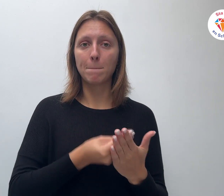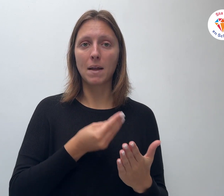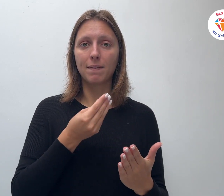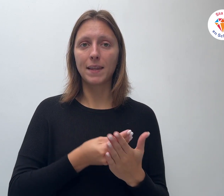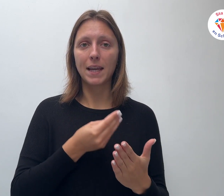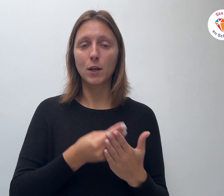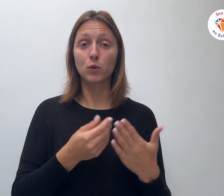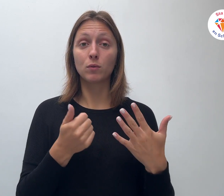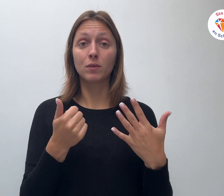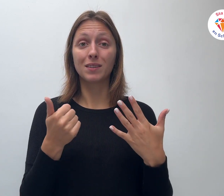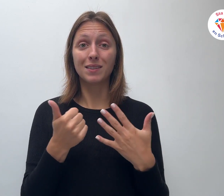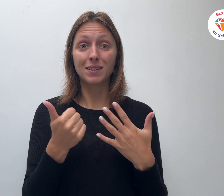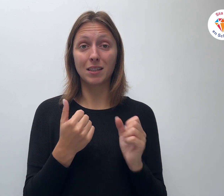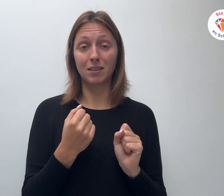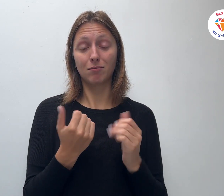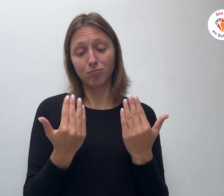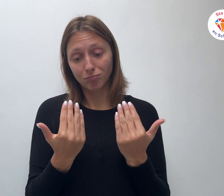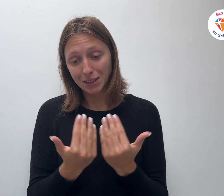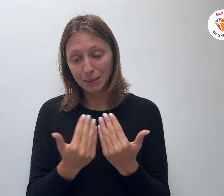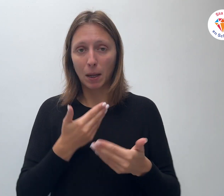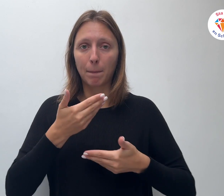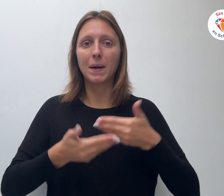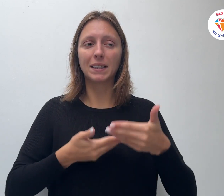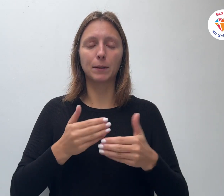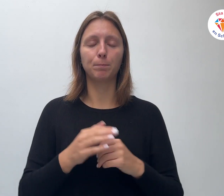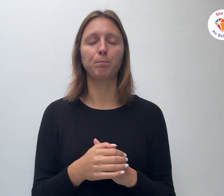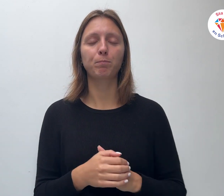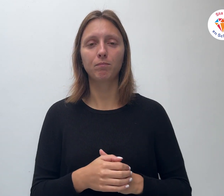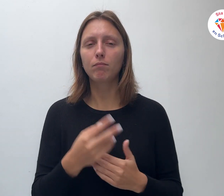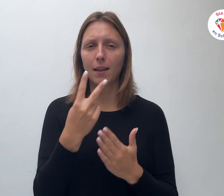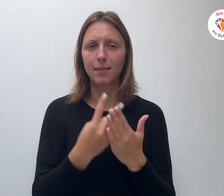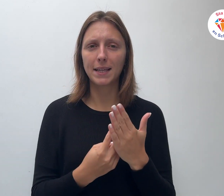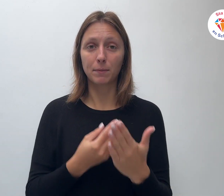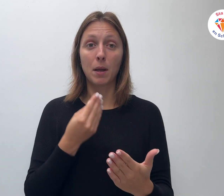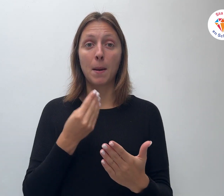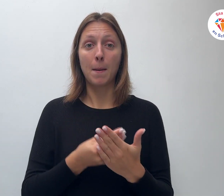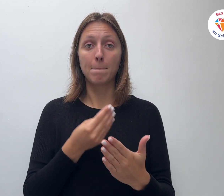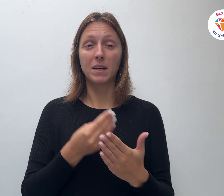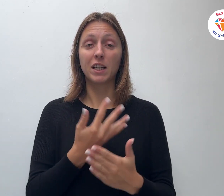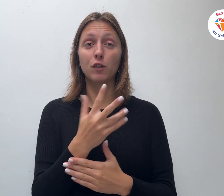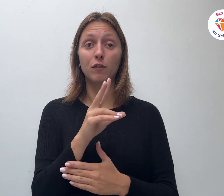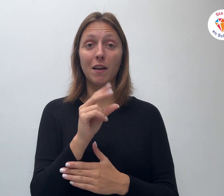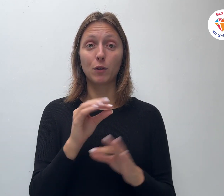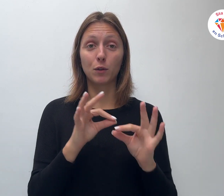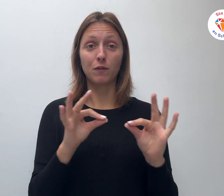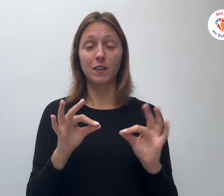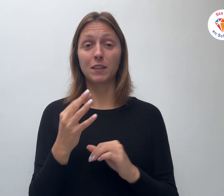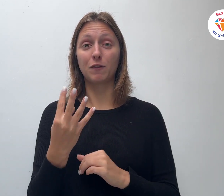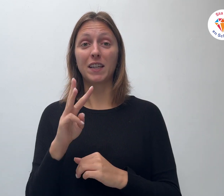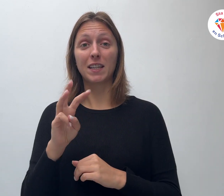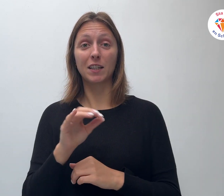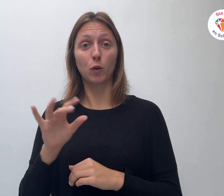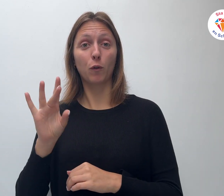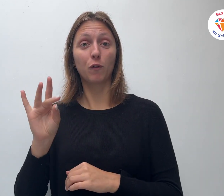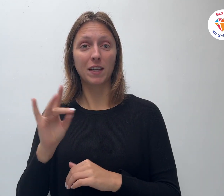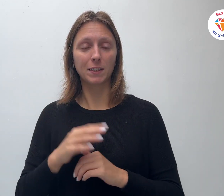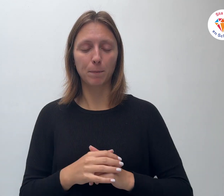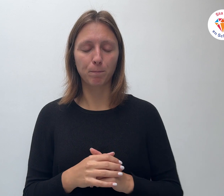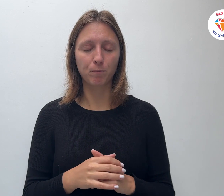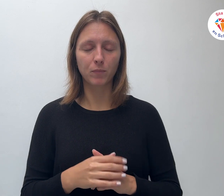lezen het even. Matthäus 25, versen 34 tot met 40. Dan zal de koning zeggen tegen hen